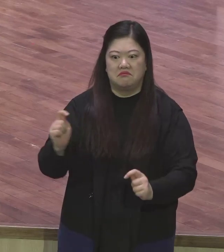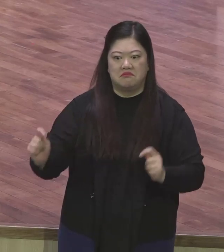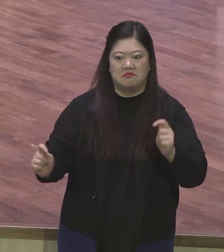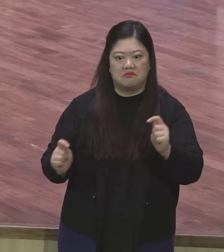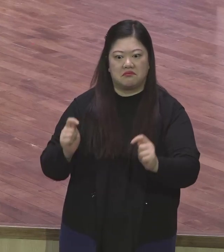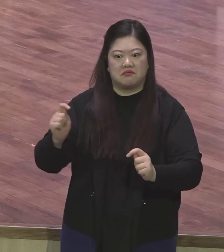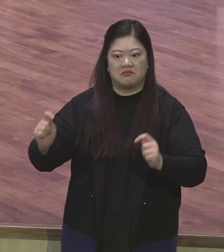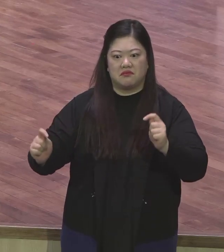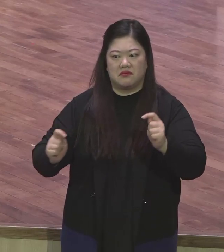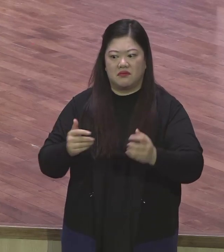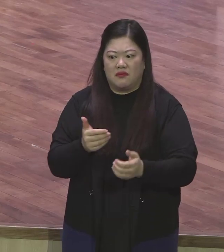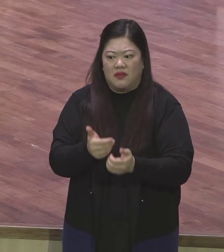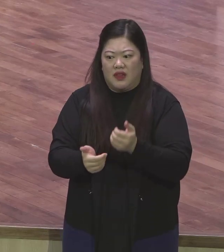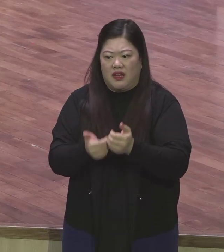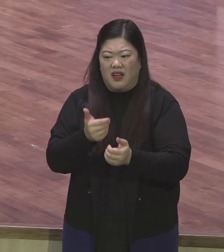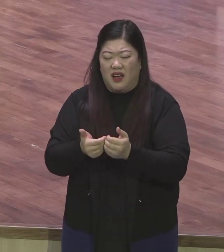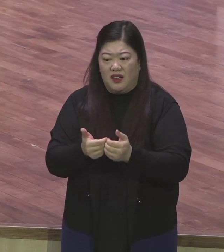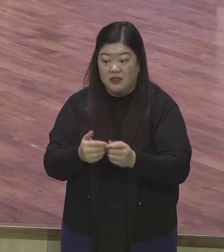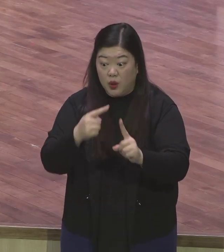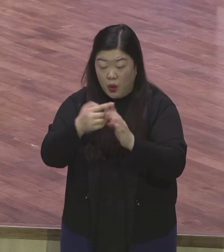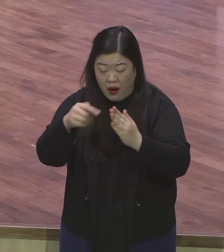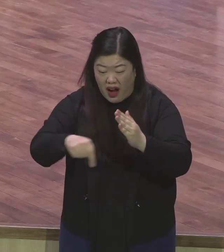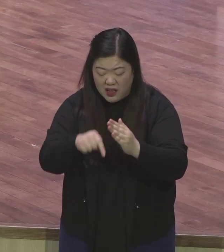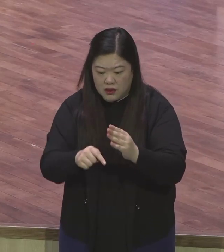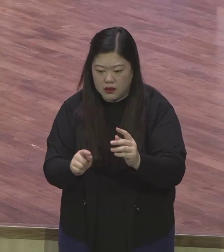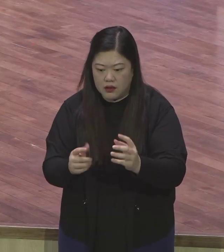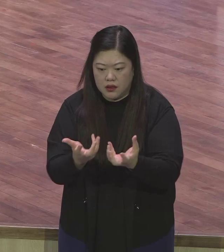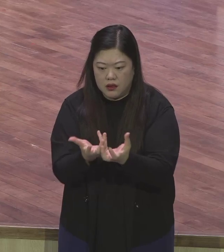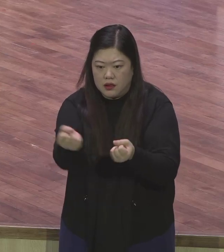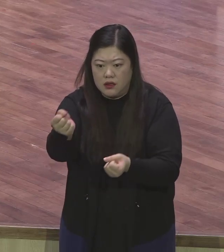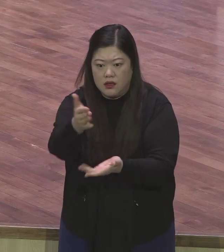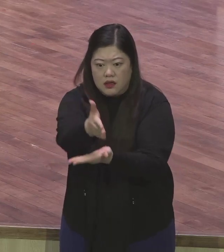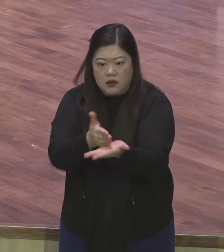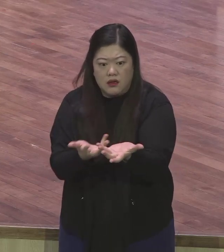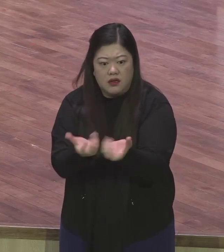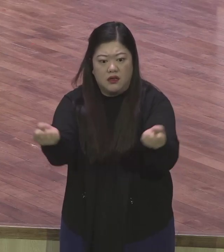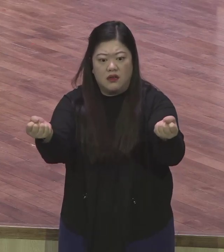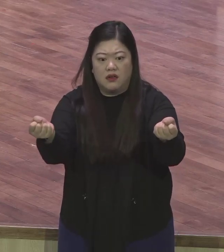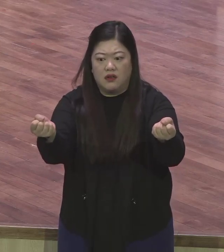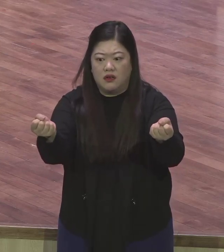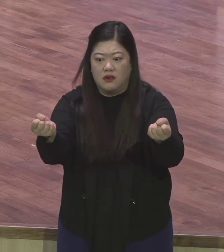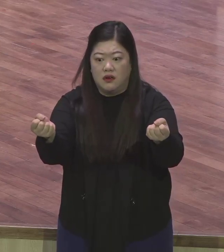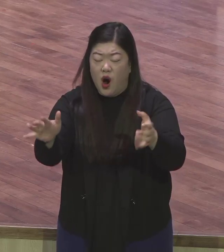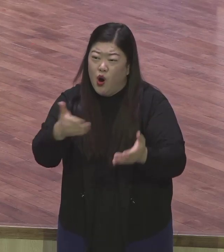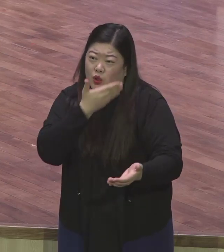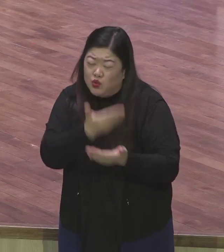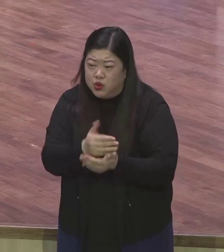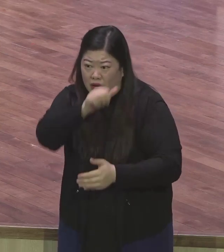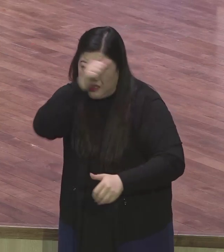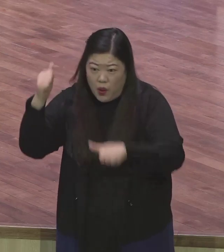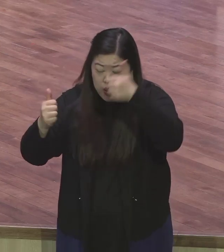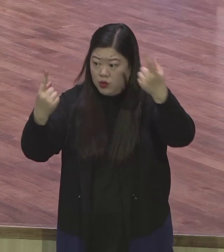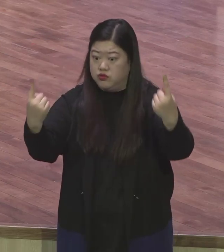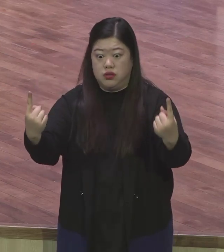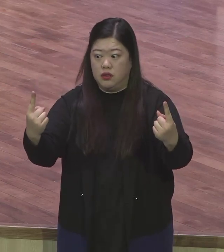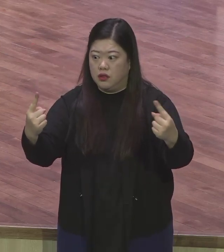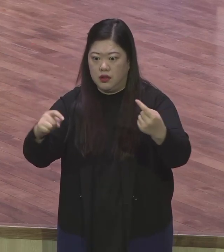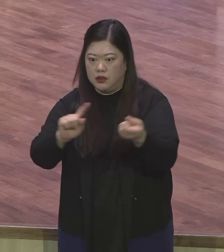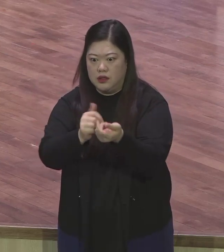빌리포 교회가 하나가 안 되는 거예요 하나가 핵심 요원들이 싸우니까 우리가 잘 봐야 될